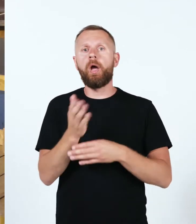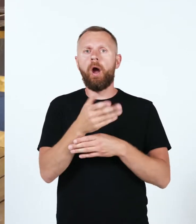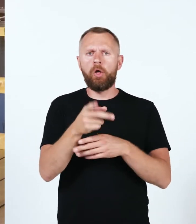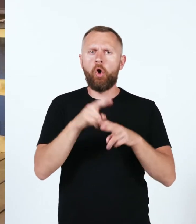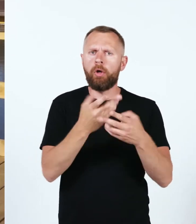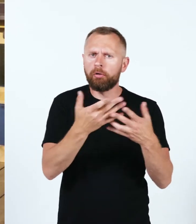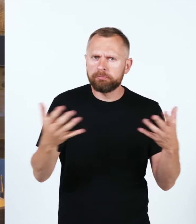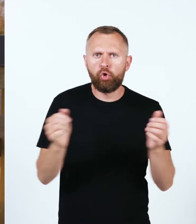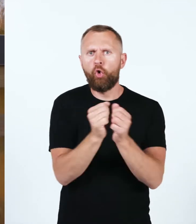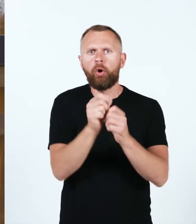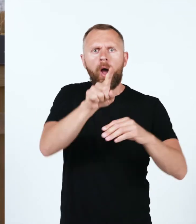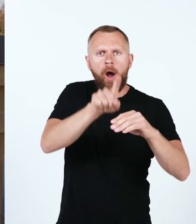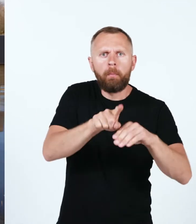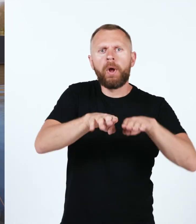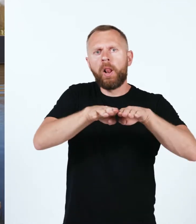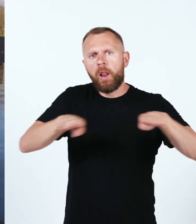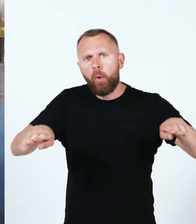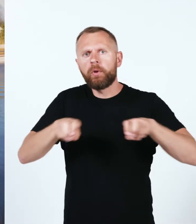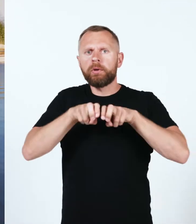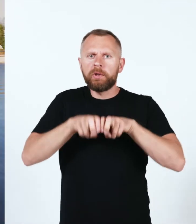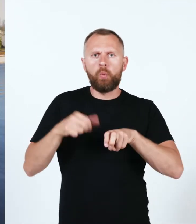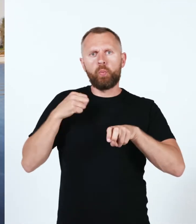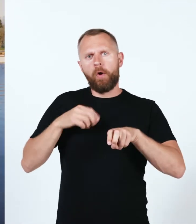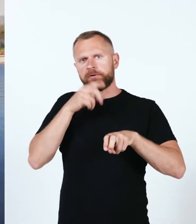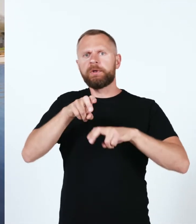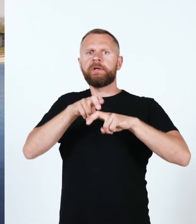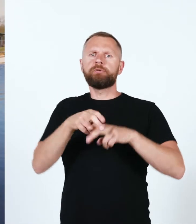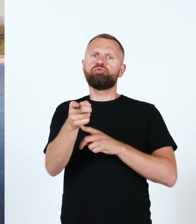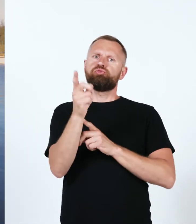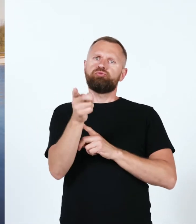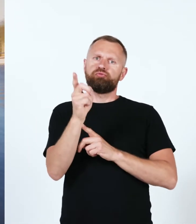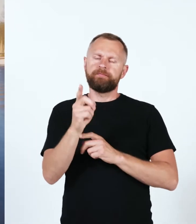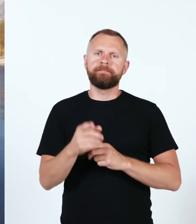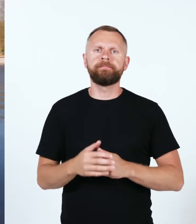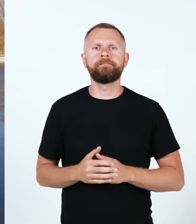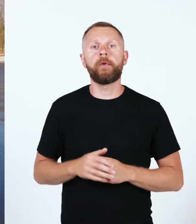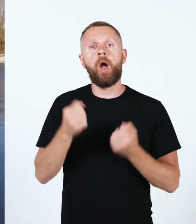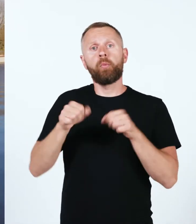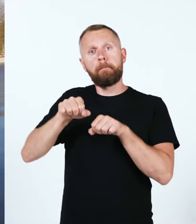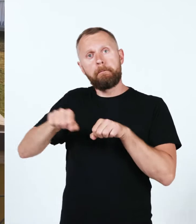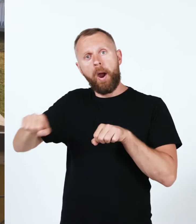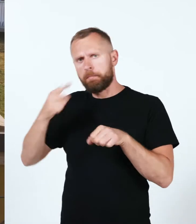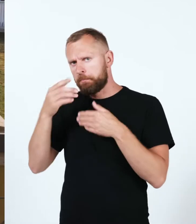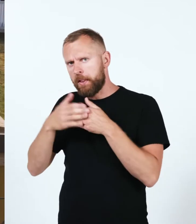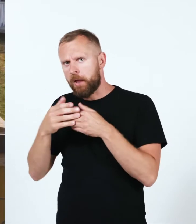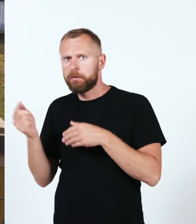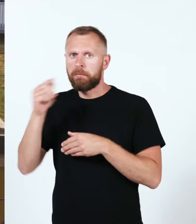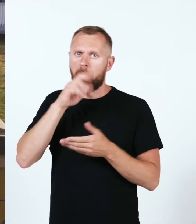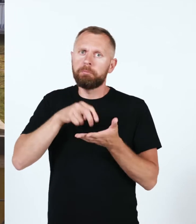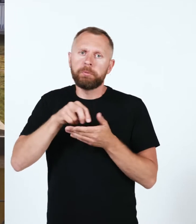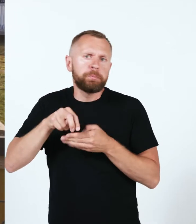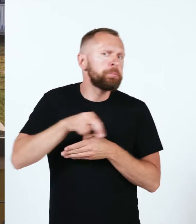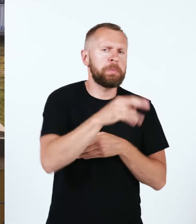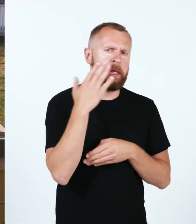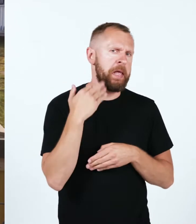Kalastustarvikute hoidmiseks on ehitatud lauakesed ja mugavaks olemiseks istepingid. Lähedale loodud parkimiskohad teevad pärale